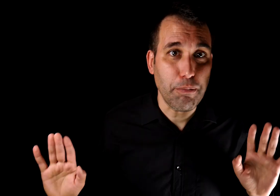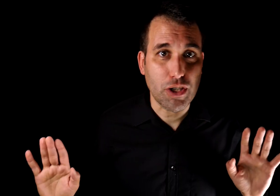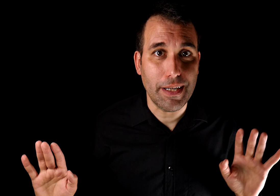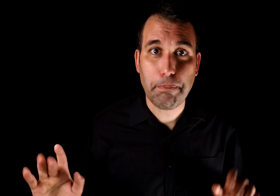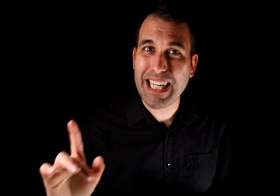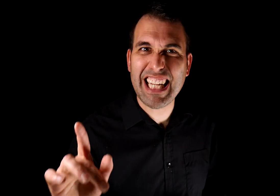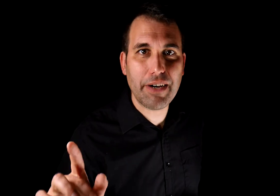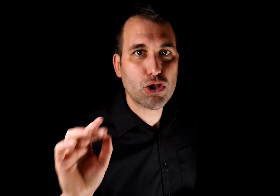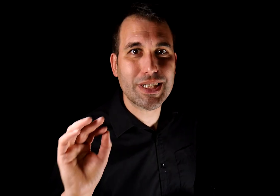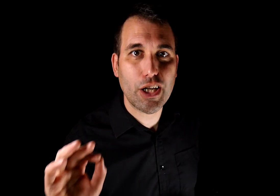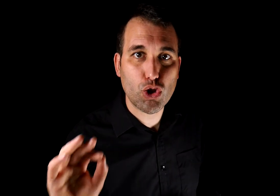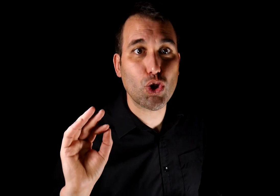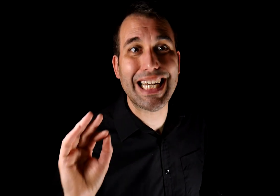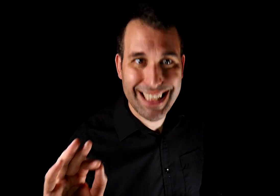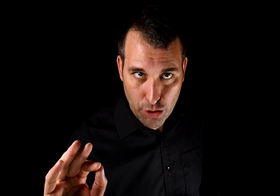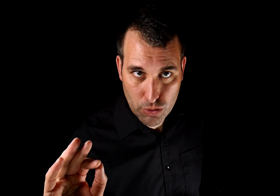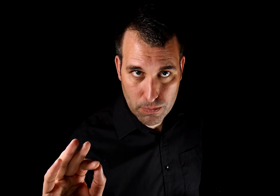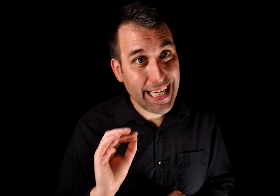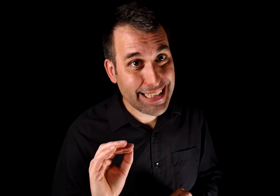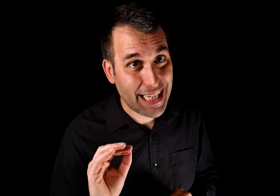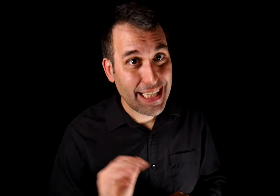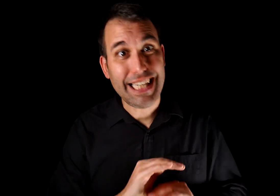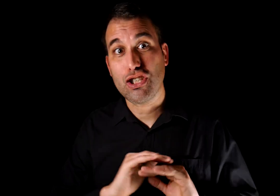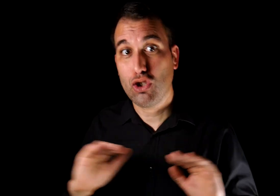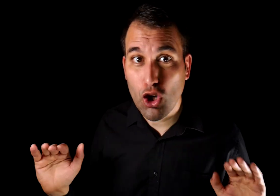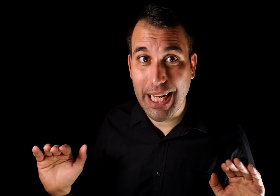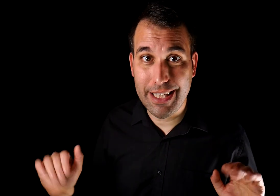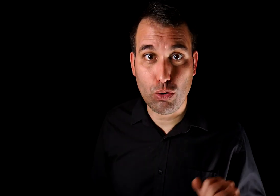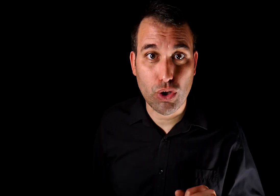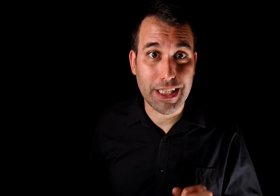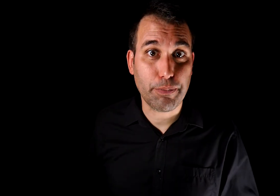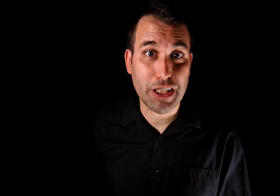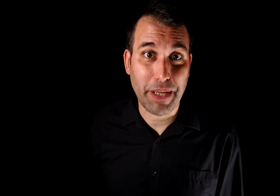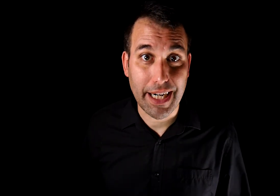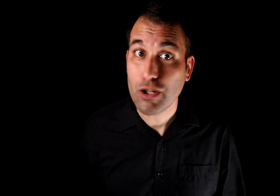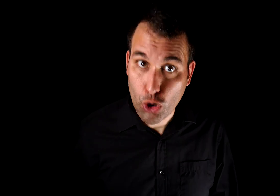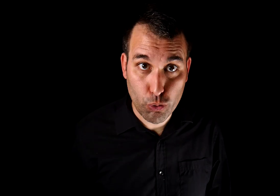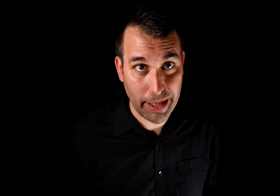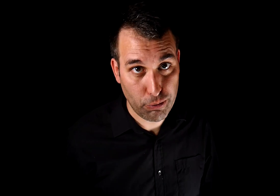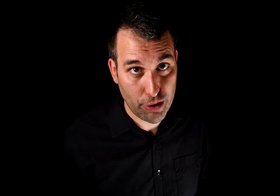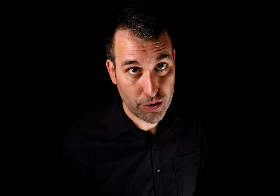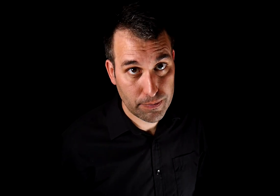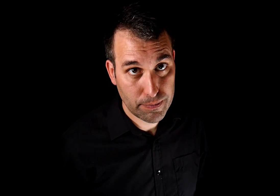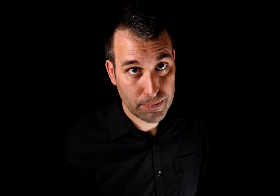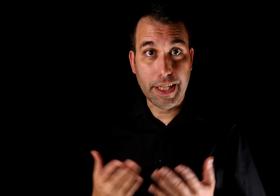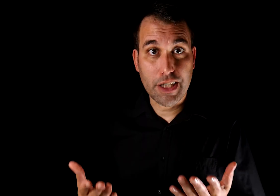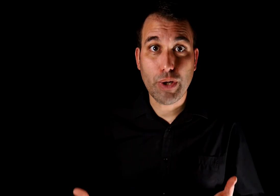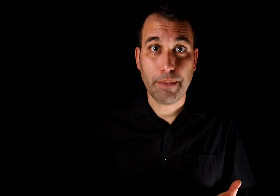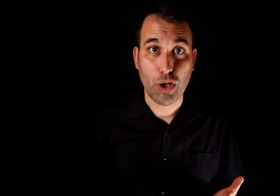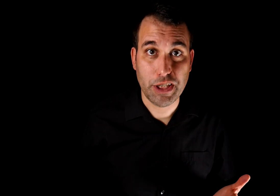posible para salvar su asqueroso trasero. Esa es toda la gratitud que se puede esperar de un manipulador. Si queréis un ejemplo que he